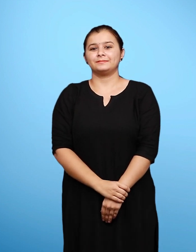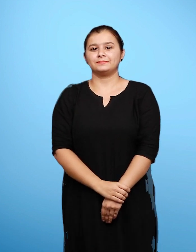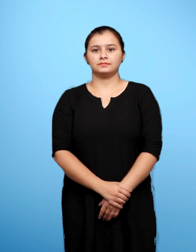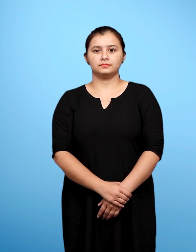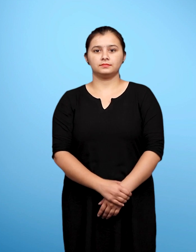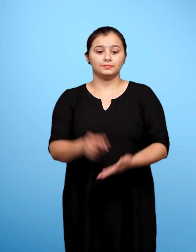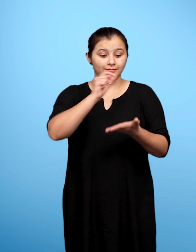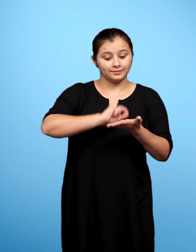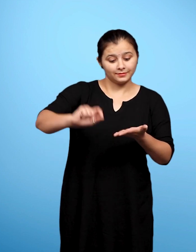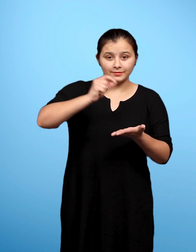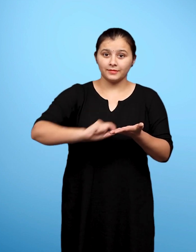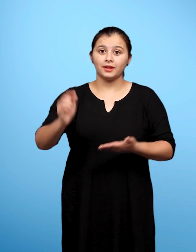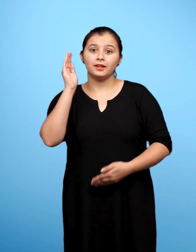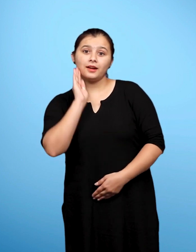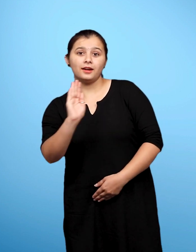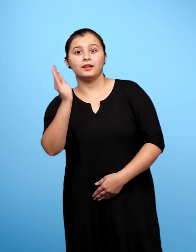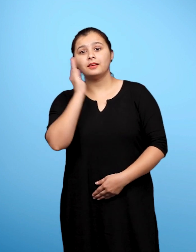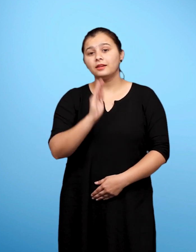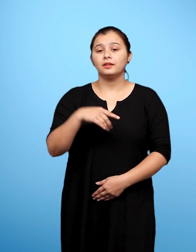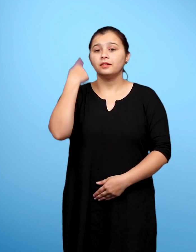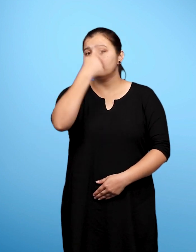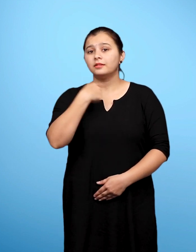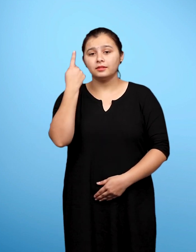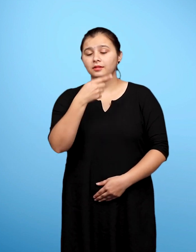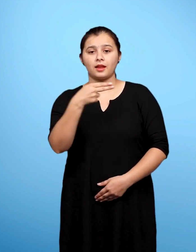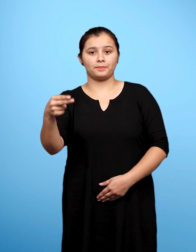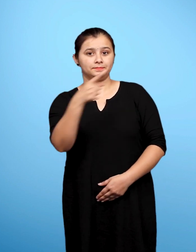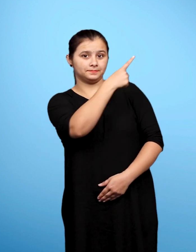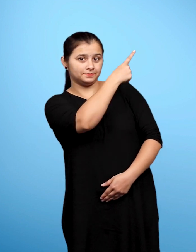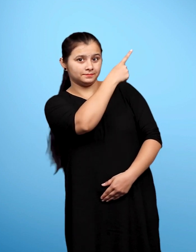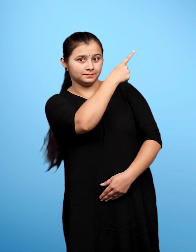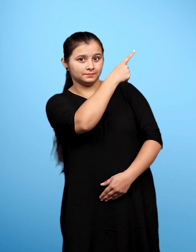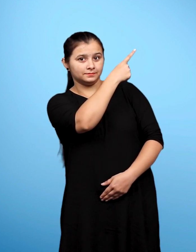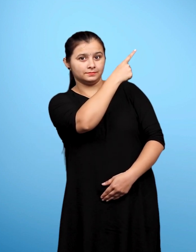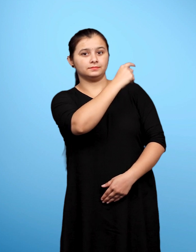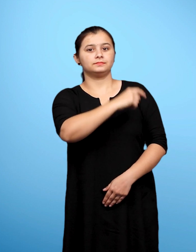इस कवीता के कवी हैं सरवेश्वर दयाल सकसेना